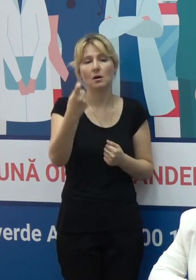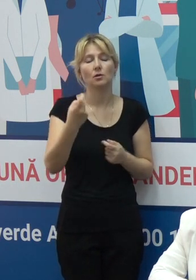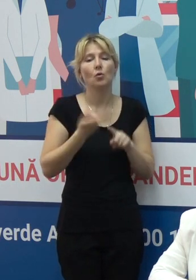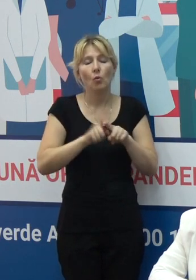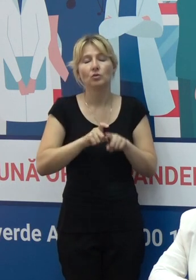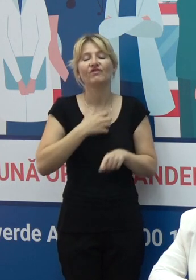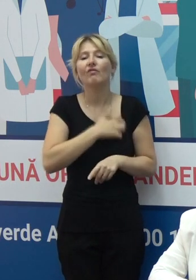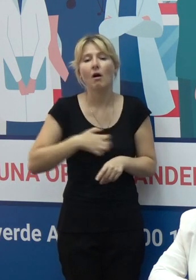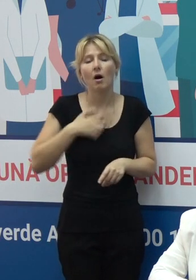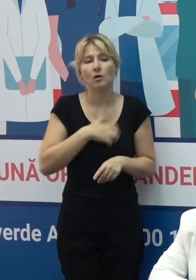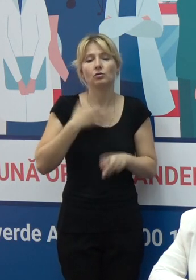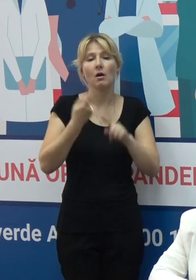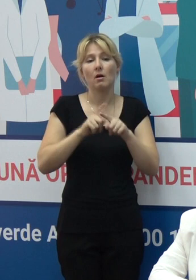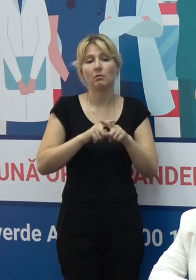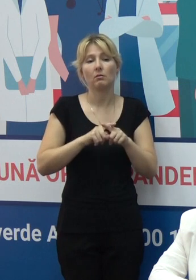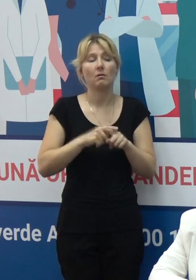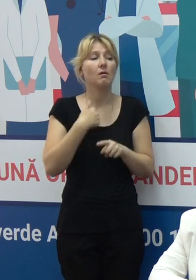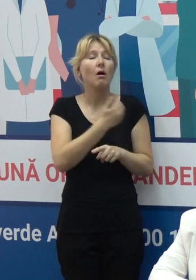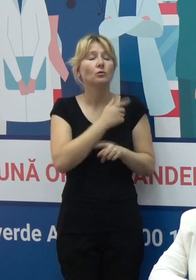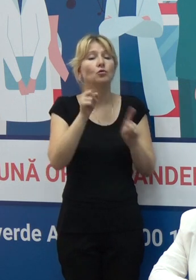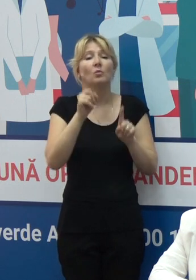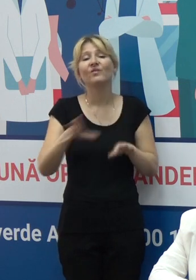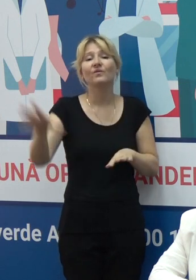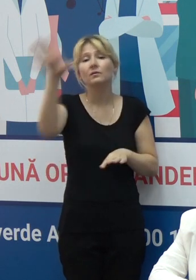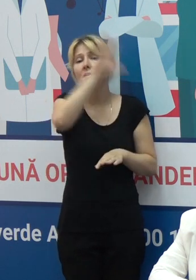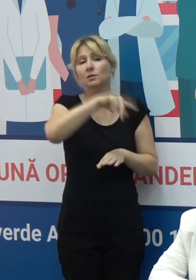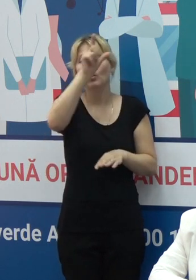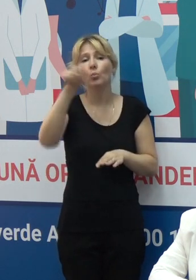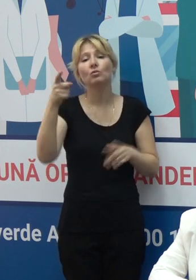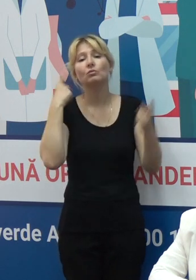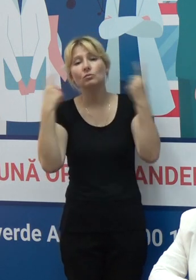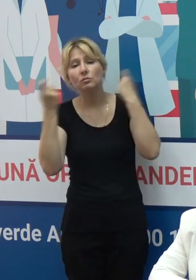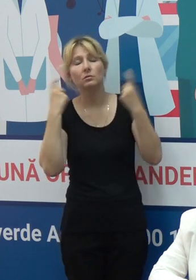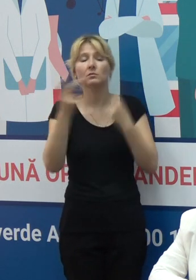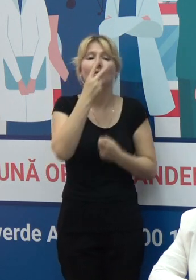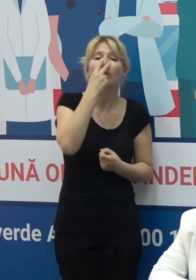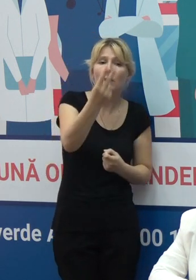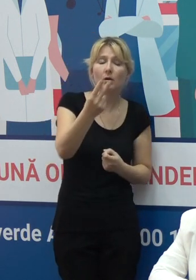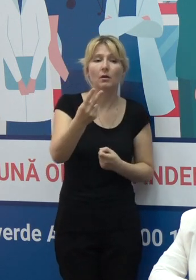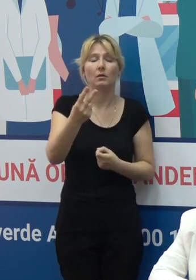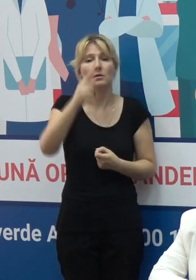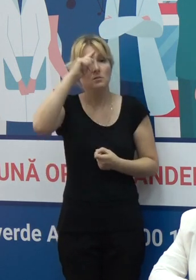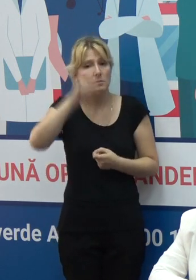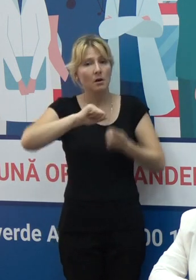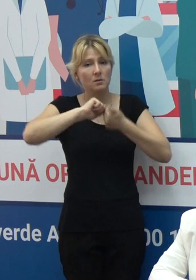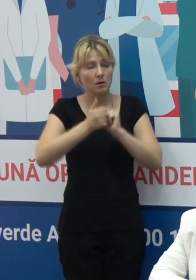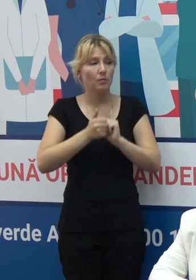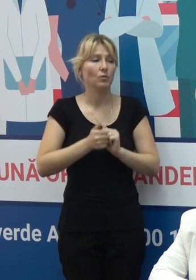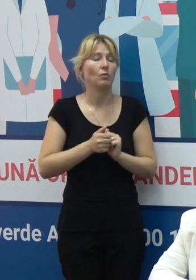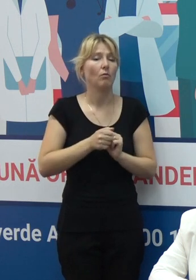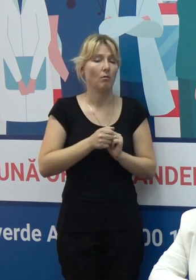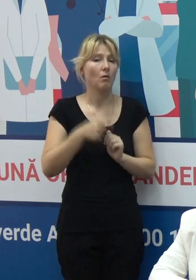sper să fie auzit de toată lumea, cred că urmăriți